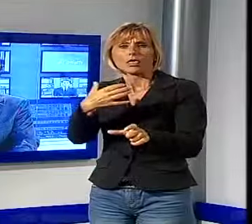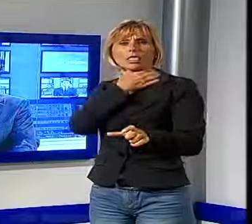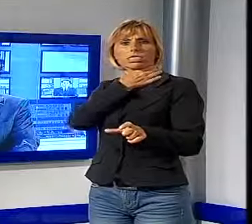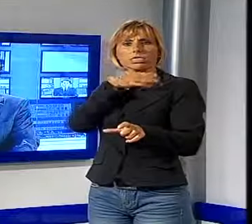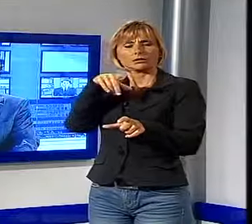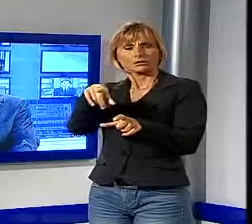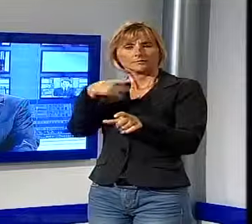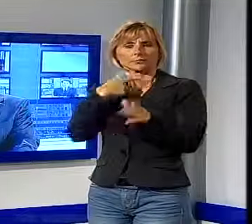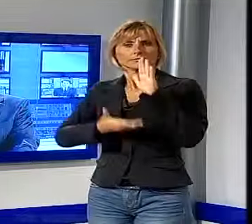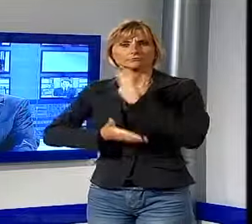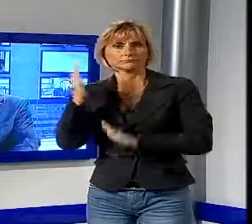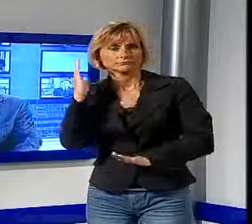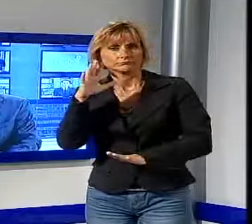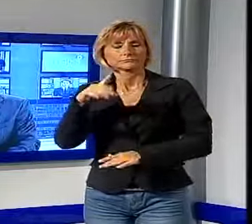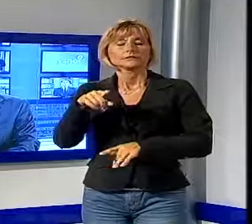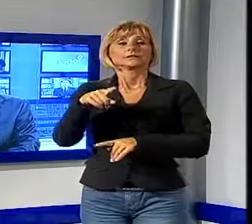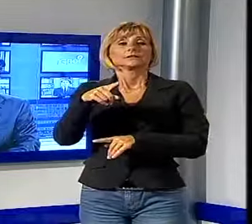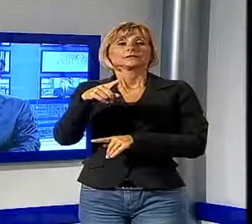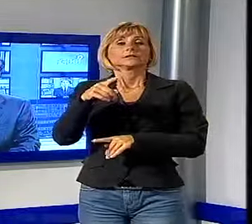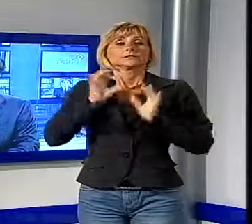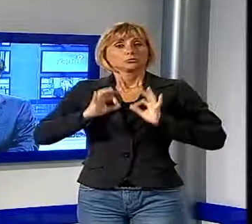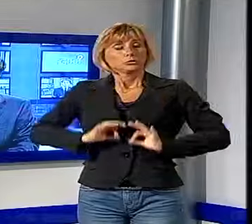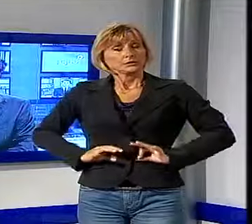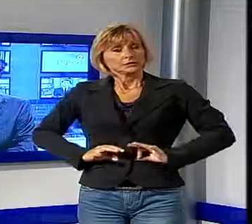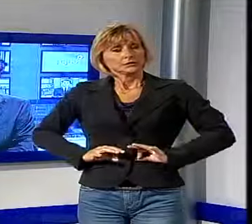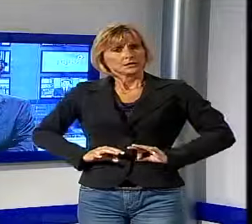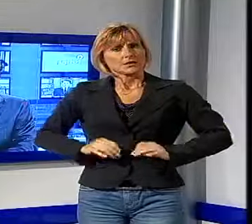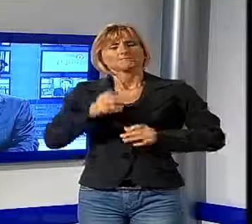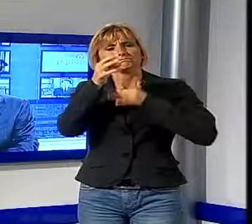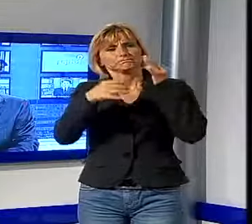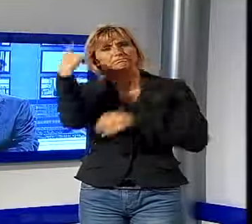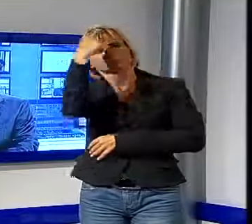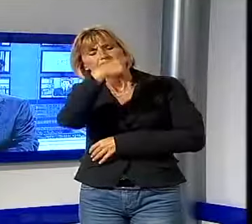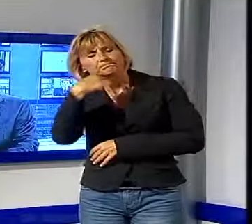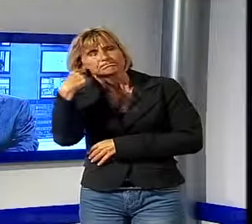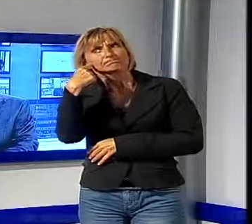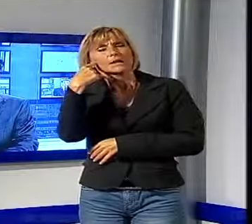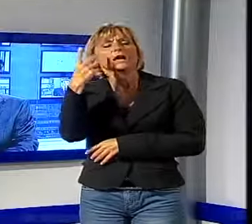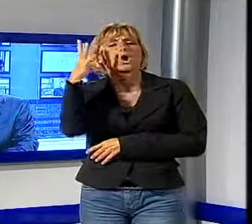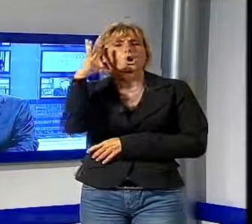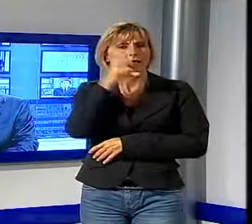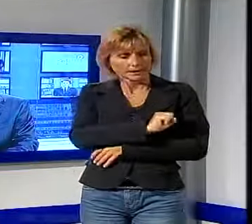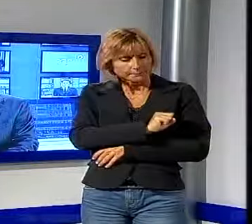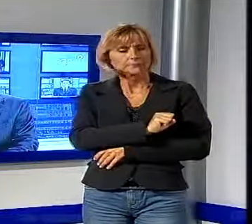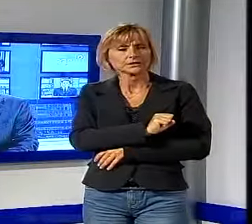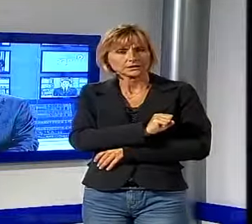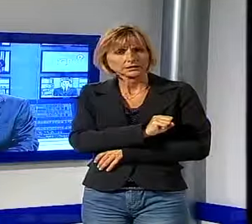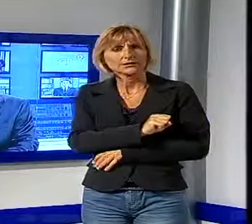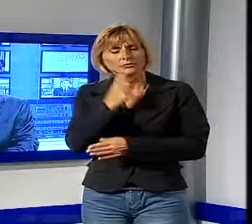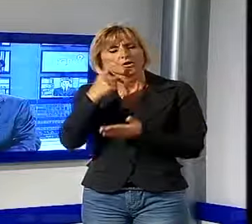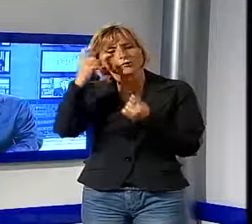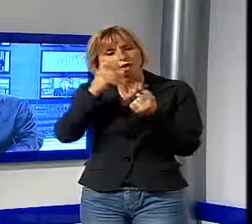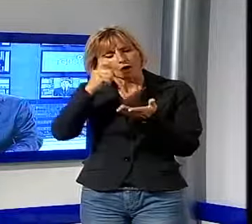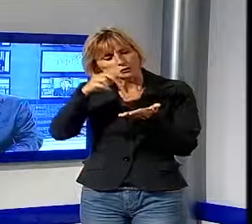fuggita. La polizia ha raccolto la descrizione della rapinatrice e, dopo aver intuito di chi potesse trattarsi, ha mostrato un album